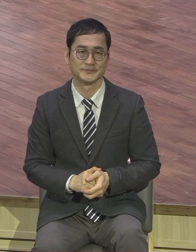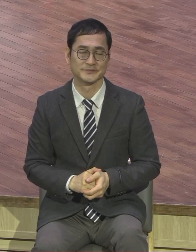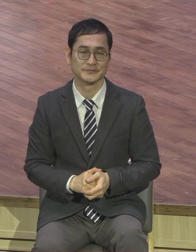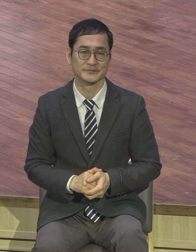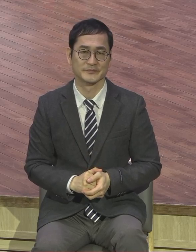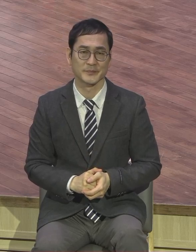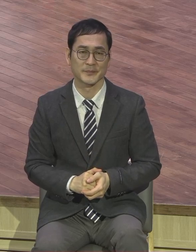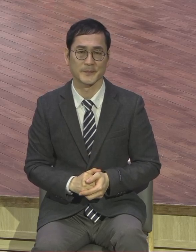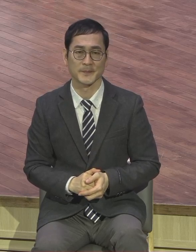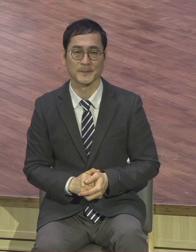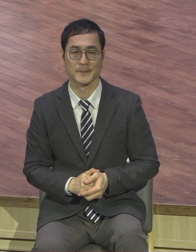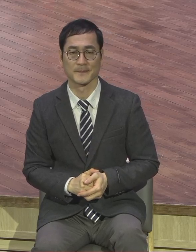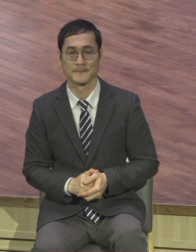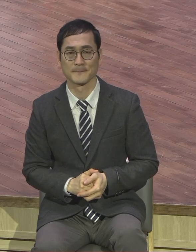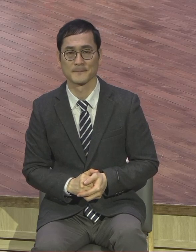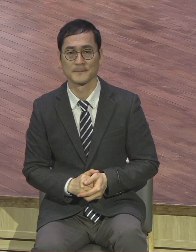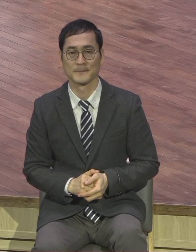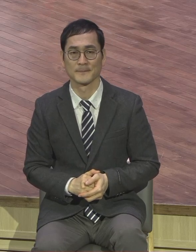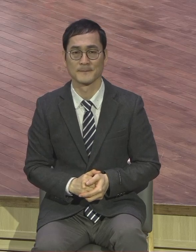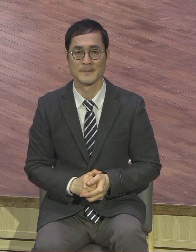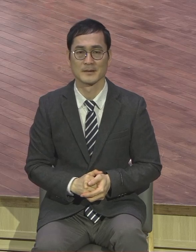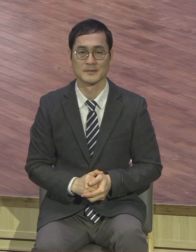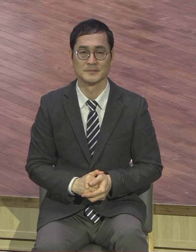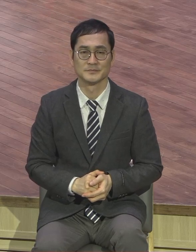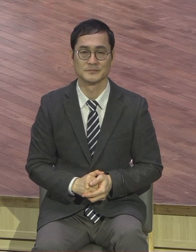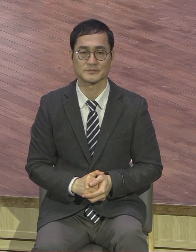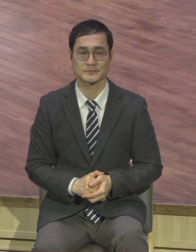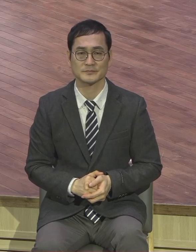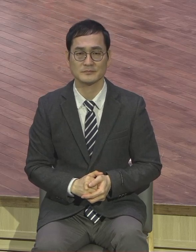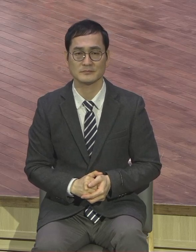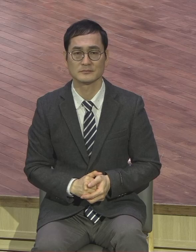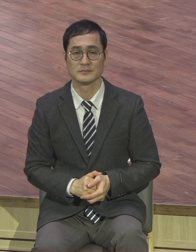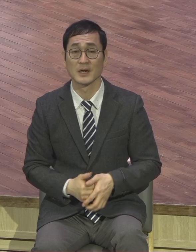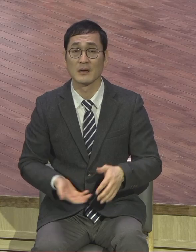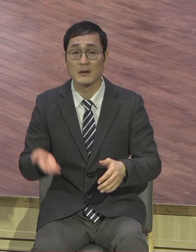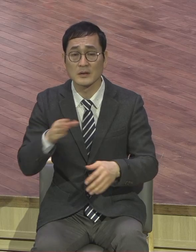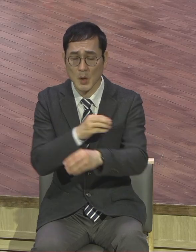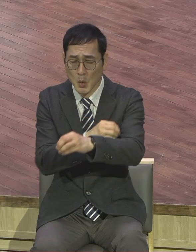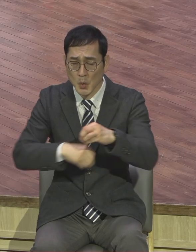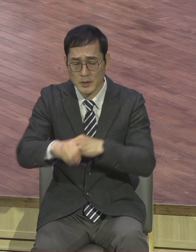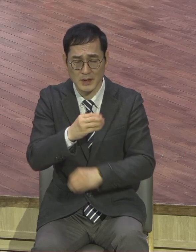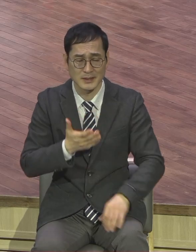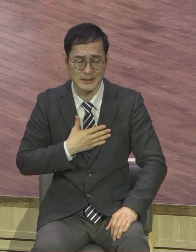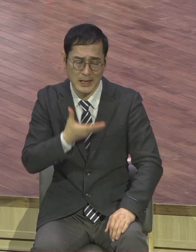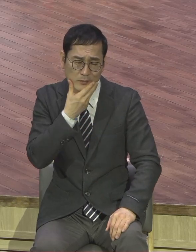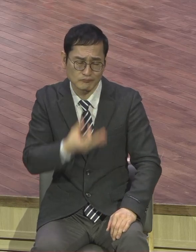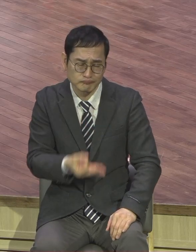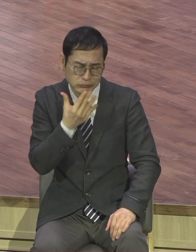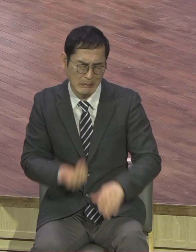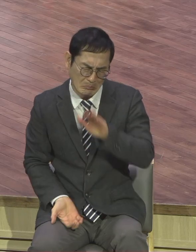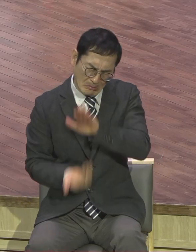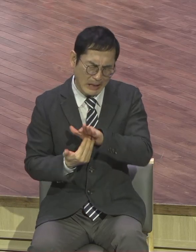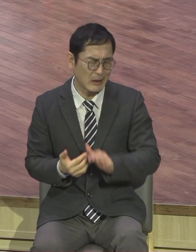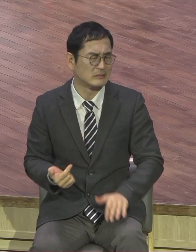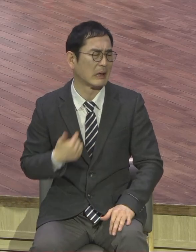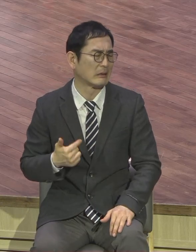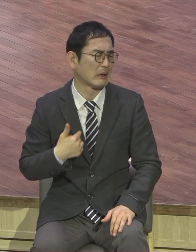나만큼 행복한 사람이 없어라고 고백해야 되는데 반대로 나같이 재수없고 불행한 인간은 없어. 사단 잡힌